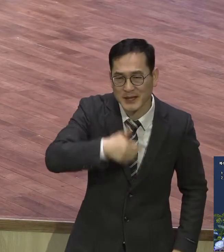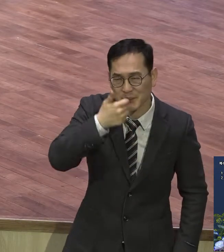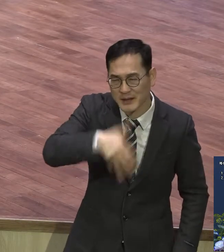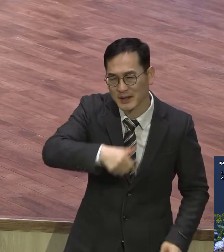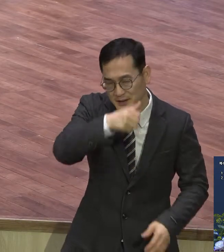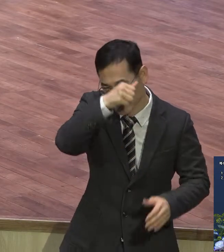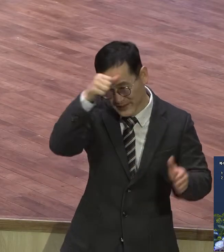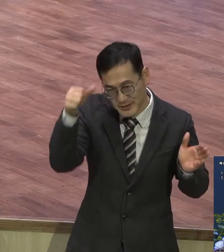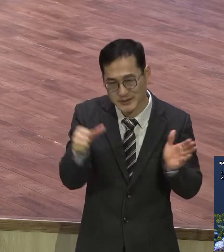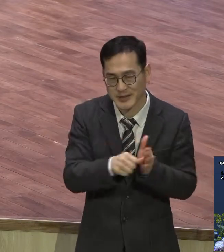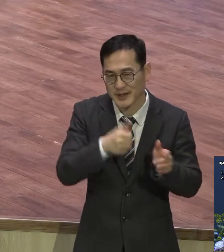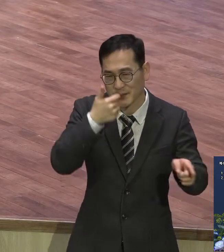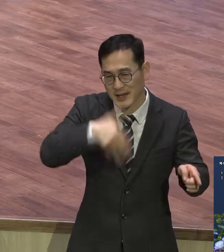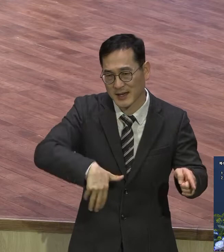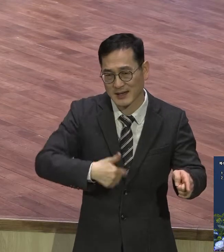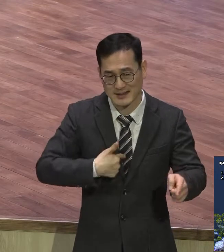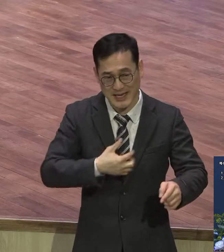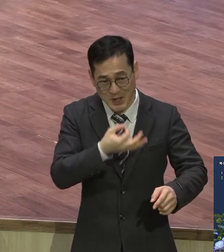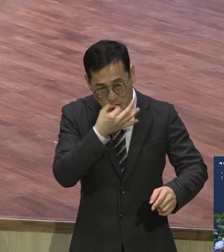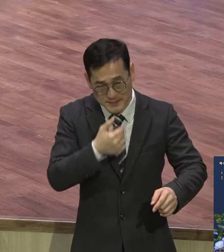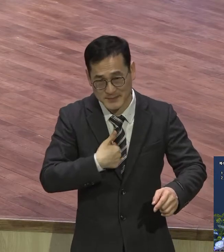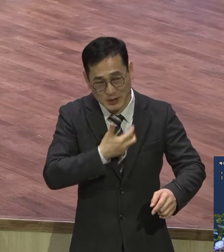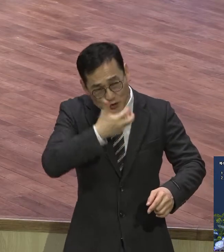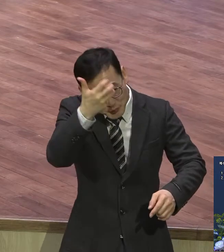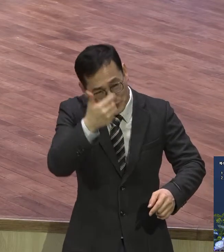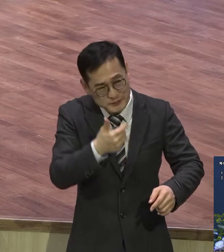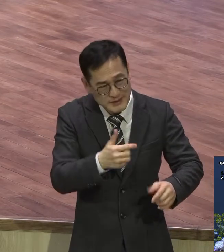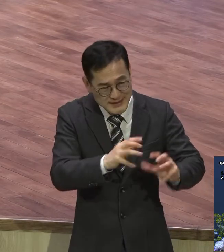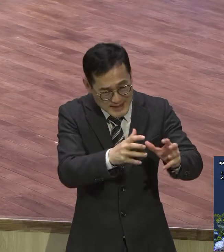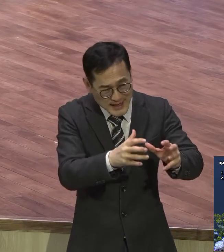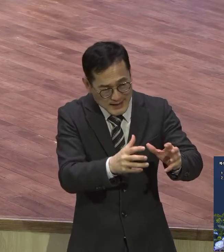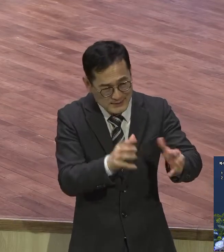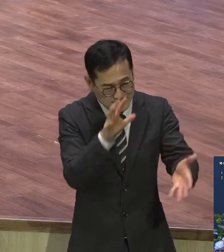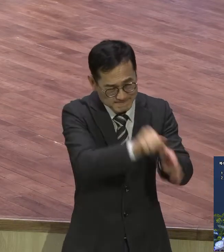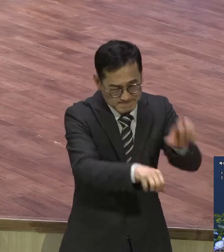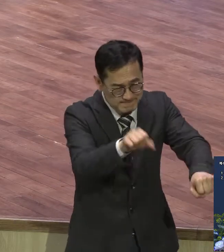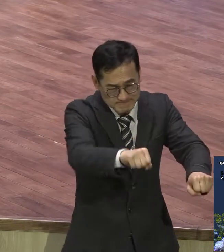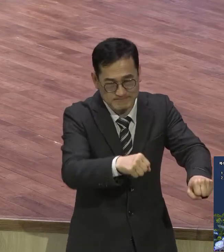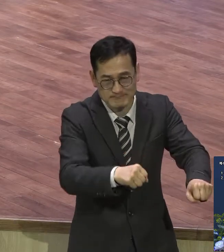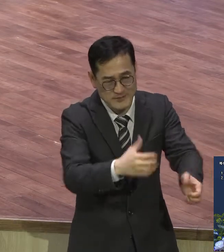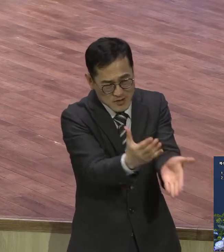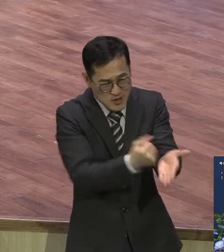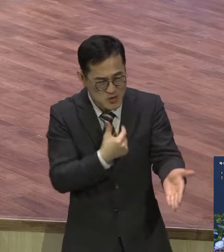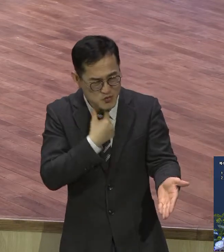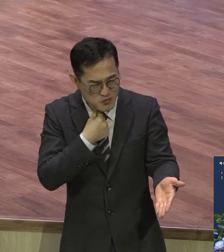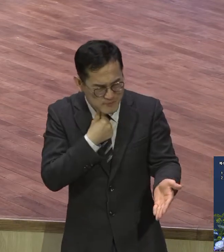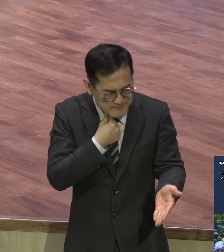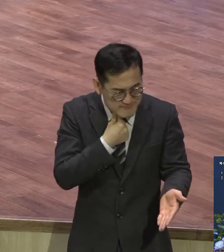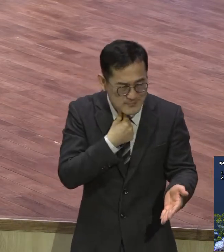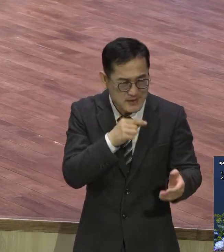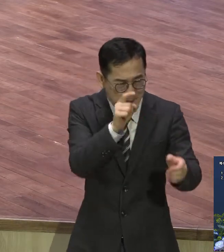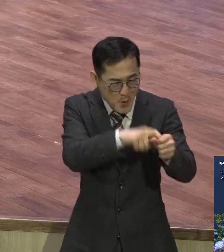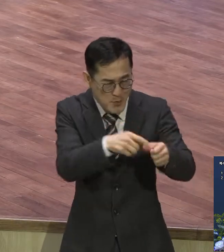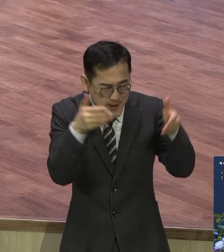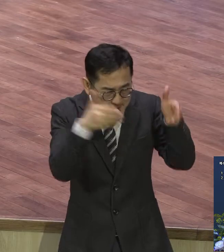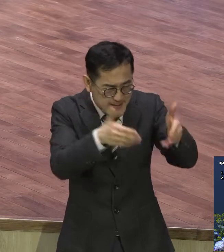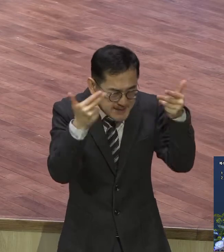마세요 오늘부터 어떤 이유로 어떤 변명을 해서 목표를 정해놓고 그것 때문에 그렇게